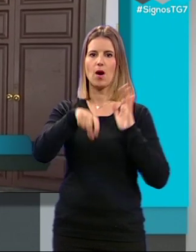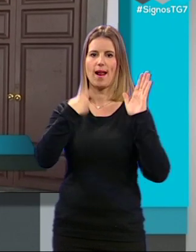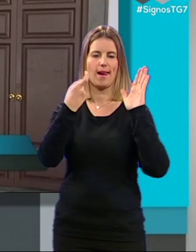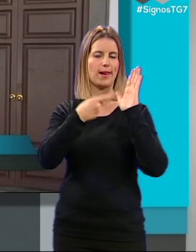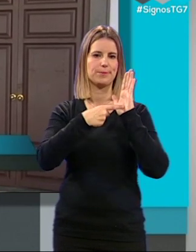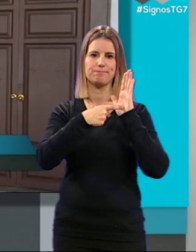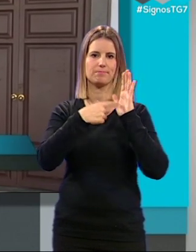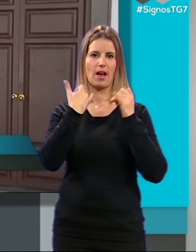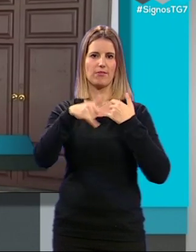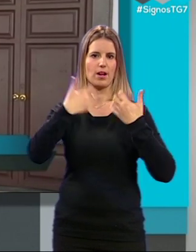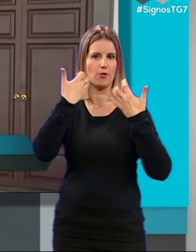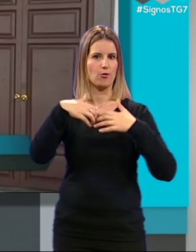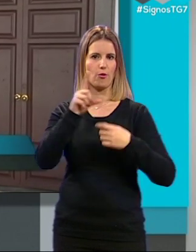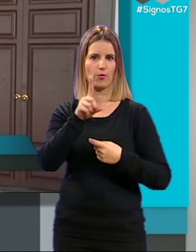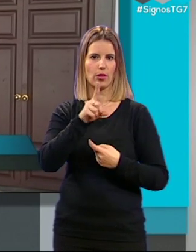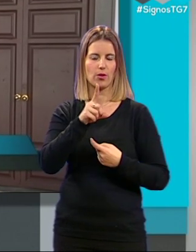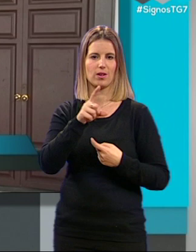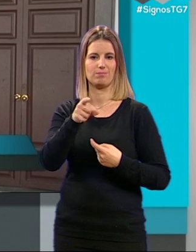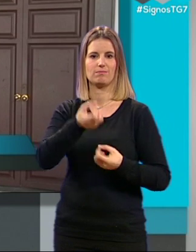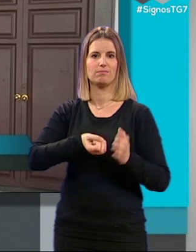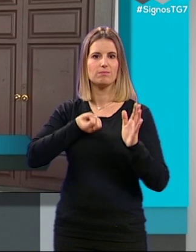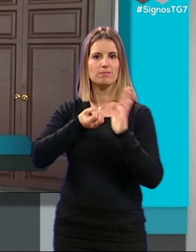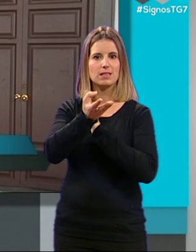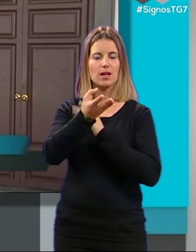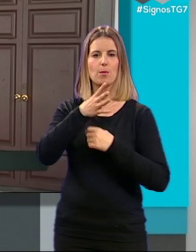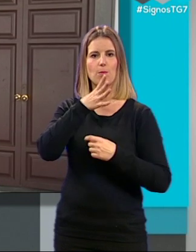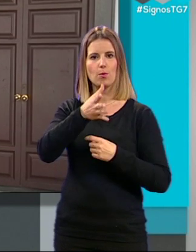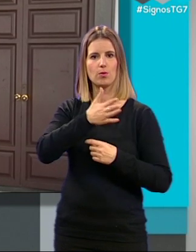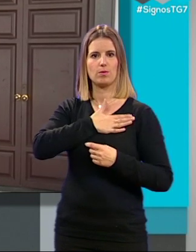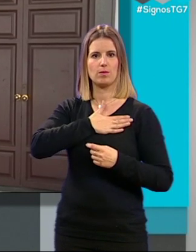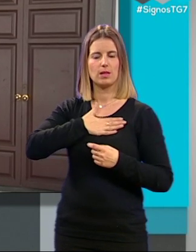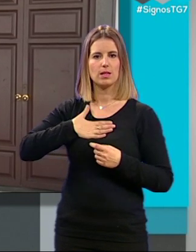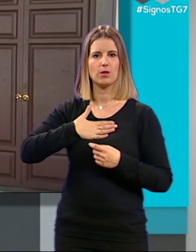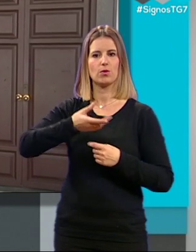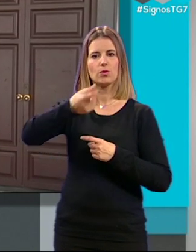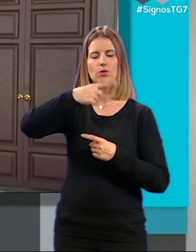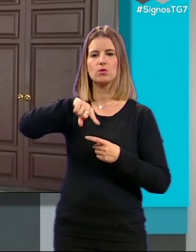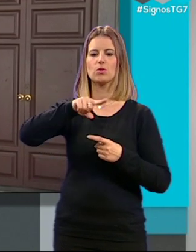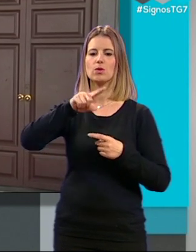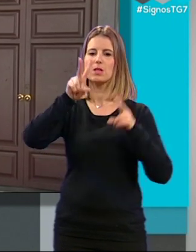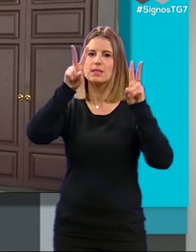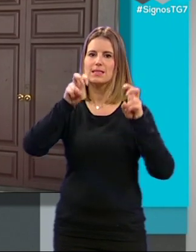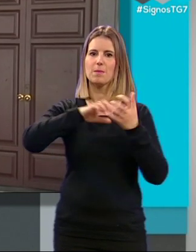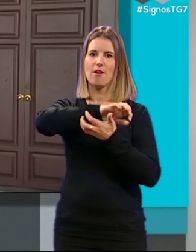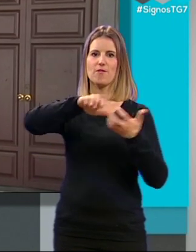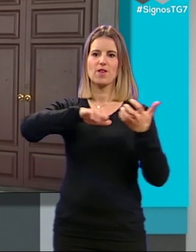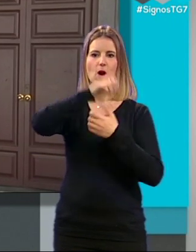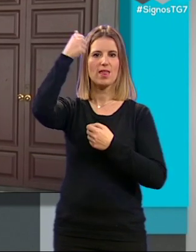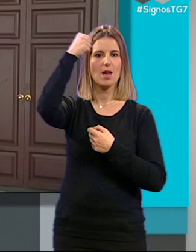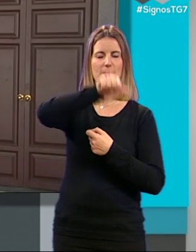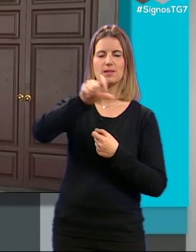funciona y directamente ese es nuestro mensaje. Por eso nosotros no hablamos de violencia machista, sino